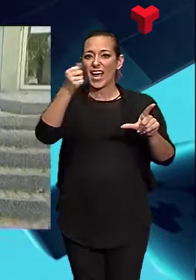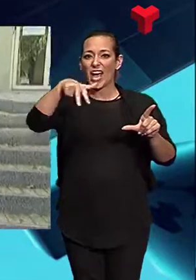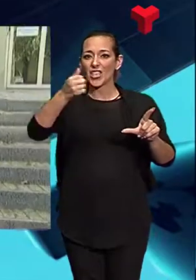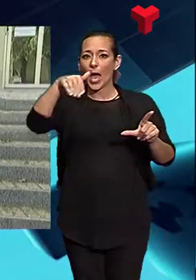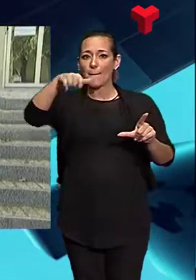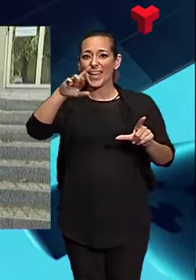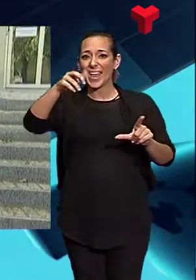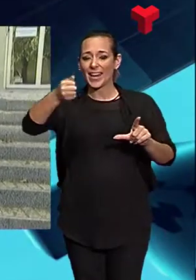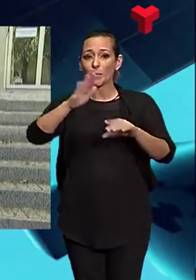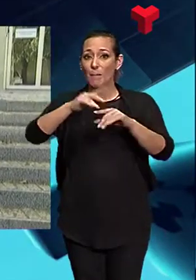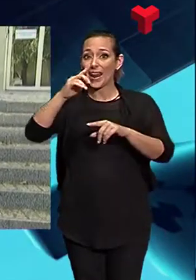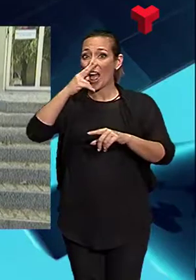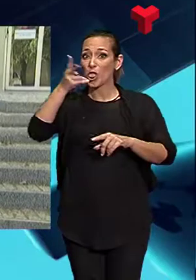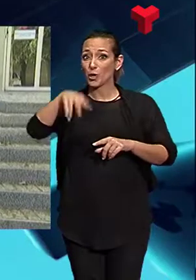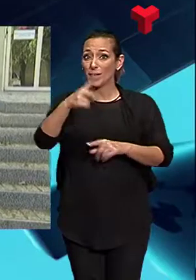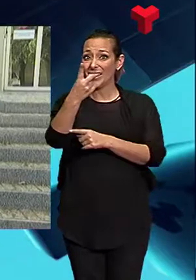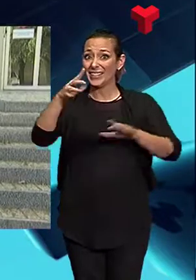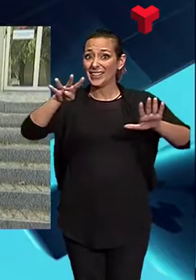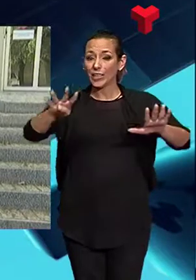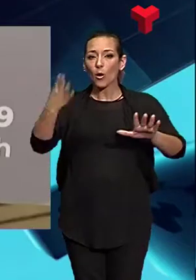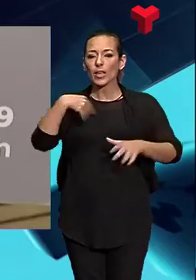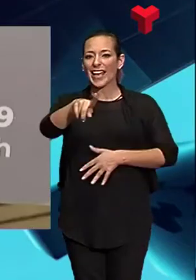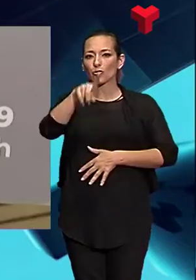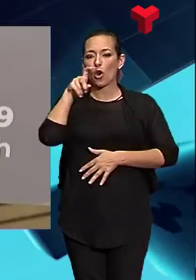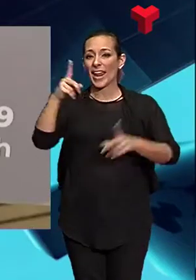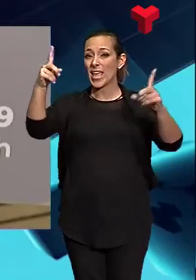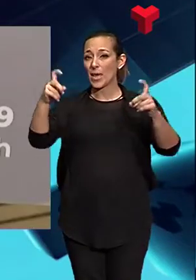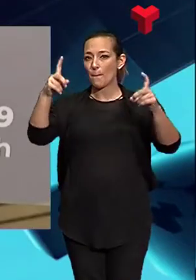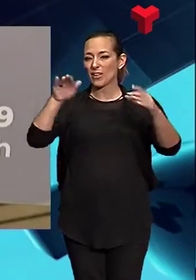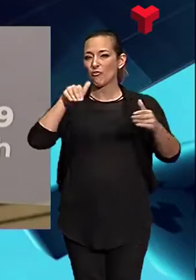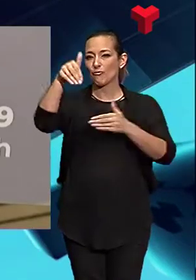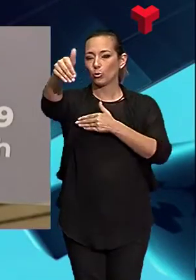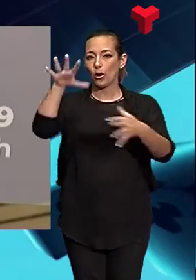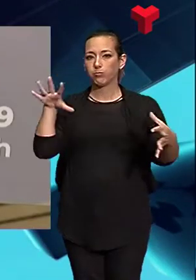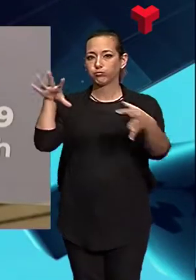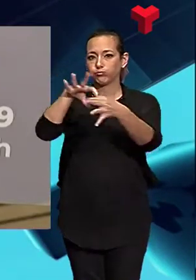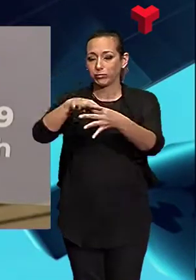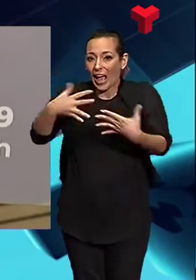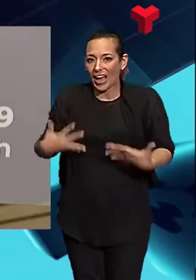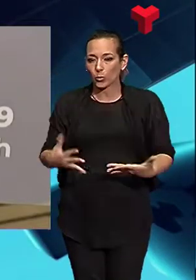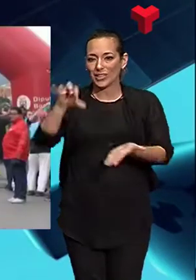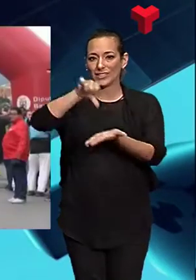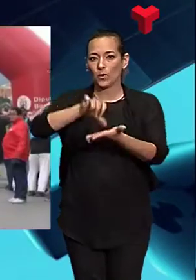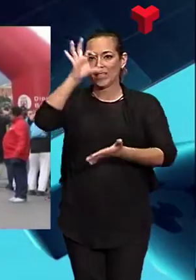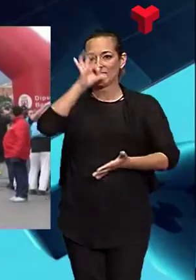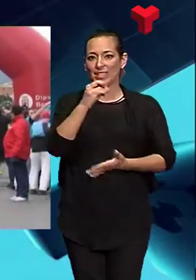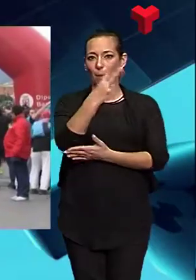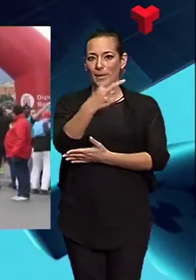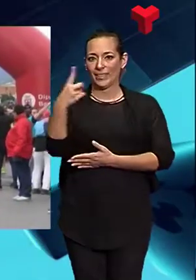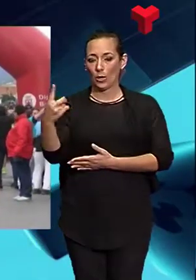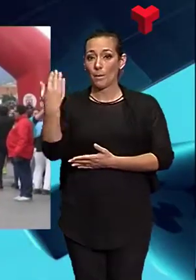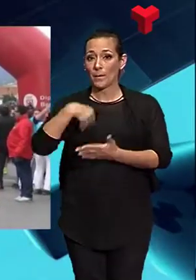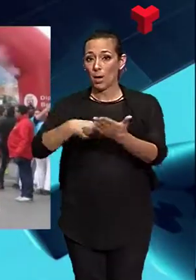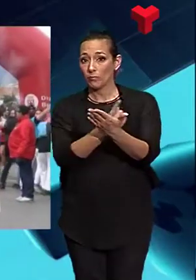fotògraf Terraseng ha triat una imatge futurista que connecta amb la ciutat moderna del segle XXI. La cursa de 21